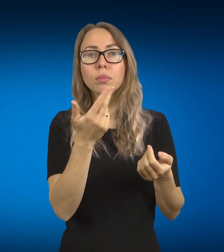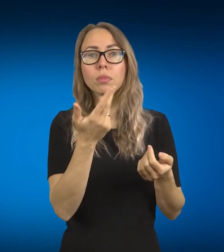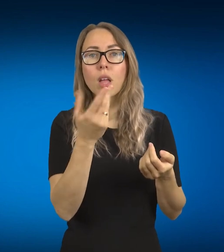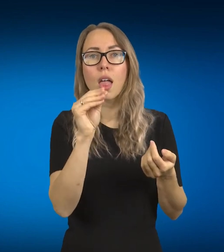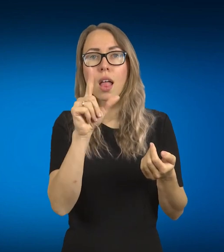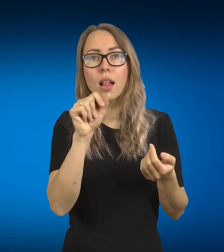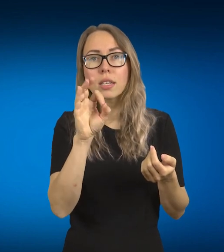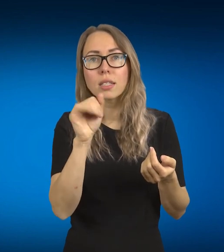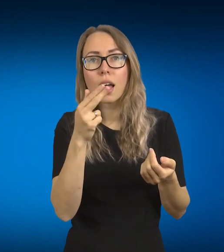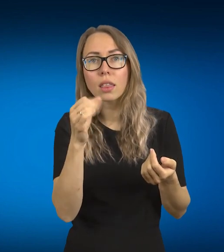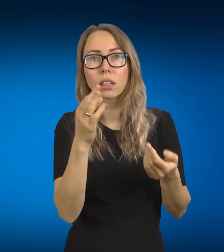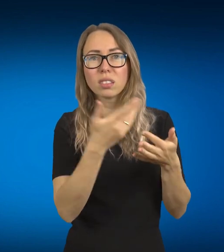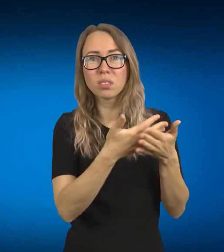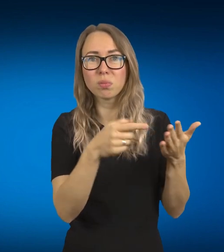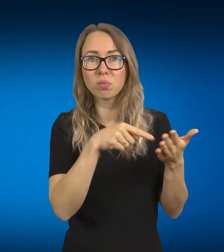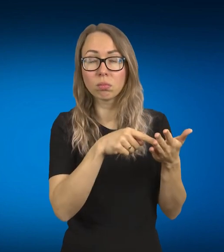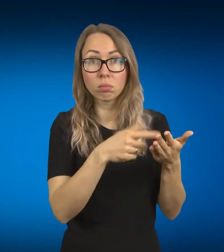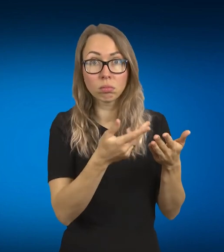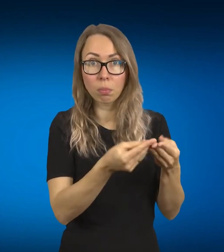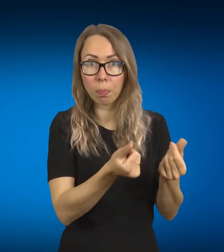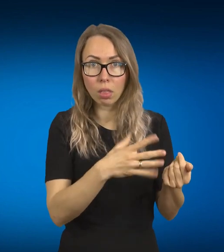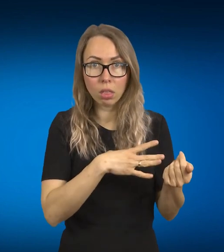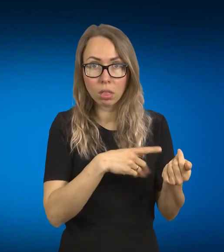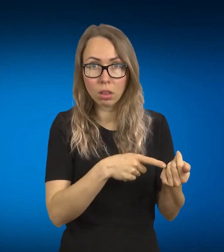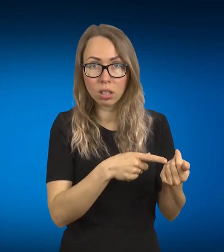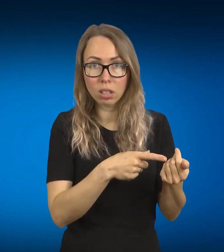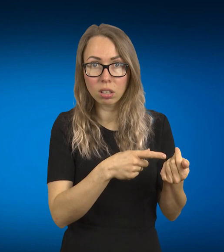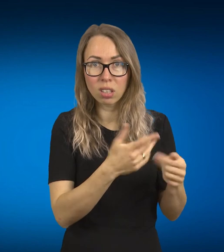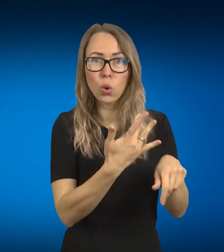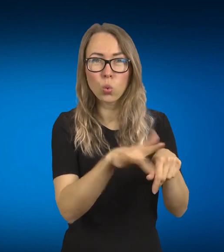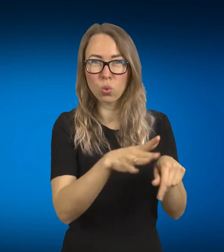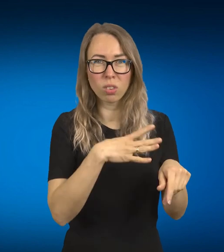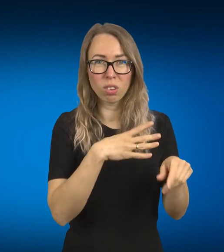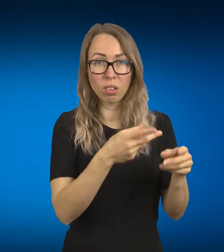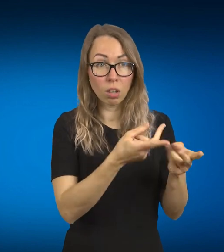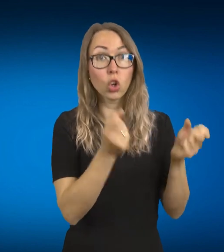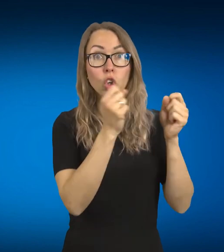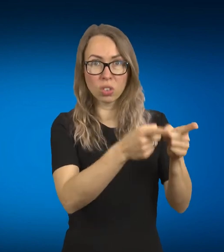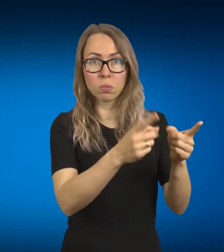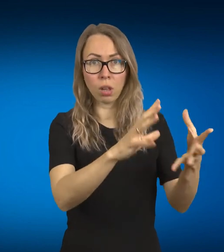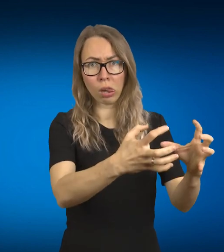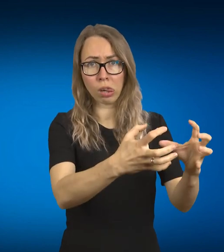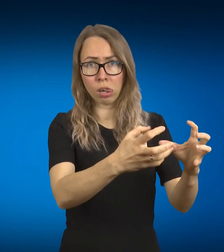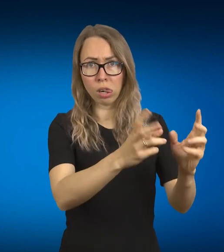nebėra kaip išskaidyti. Ir jinai, nu, palieka pasavęs tikrai, kaip pasakyti, nepagaidautinus